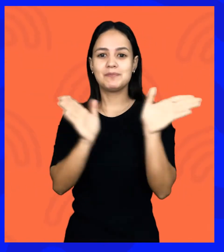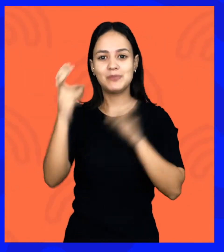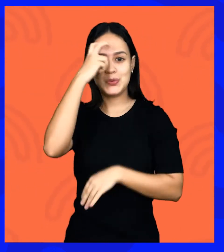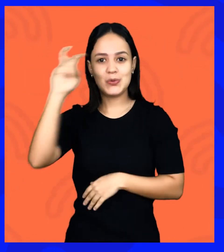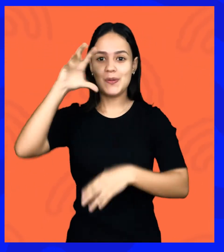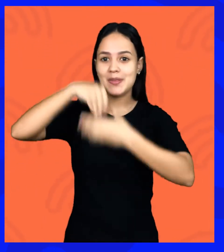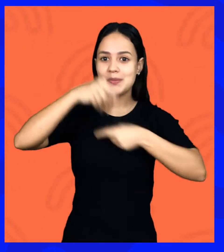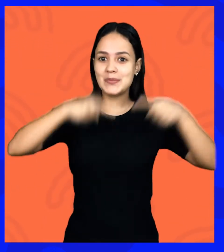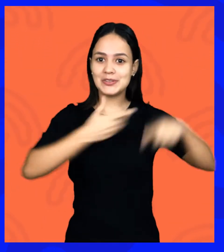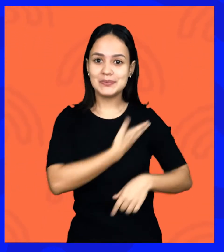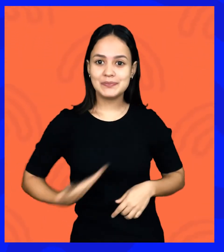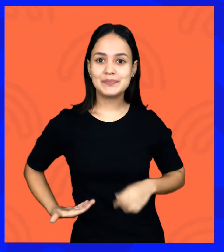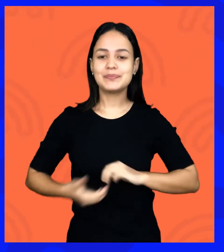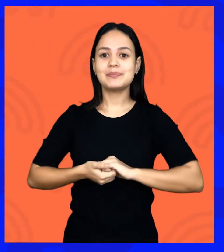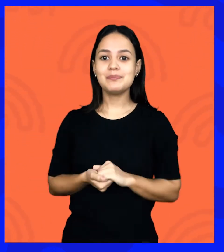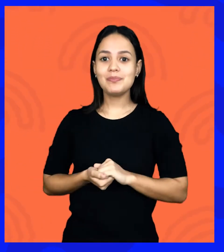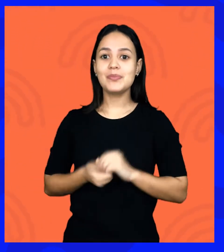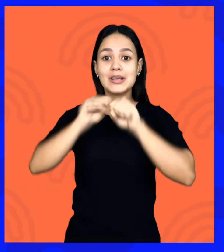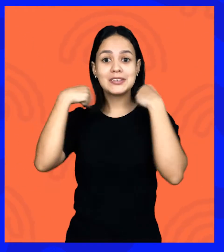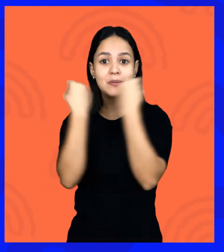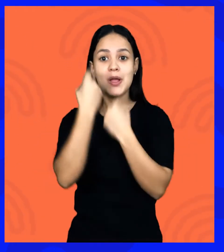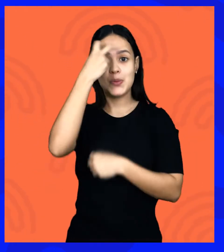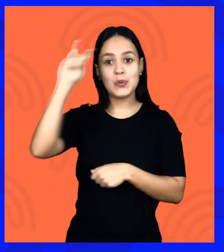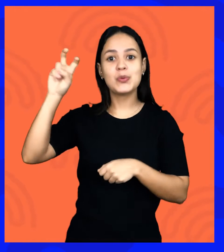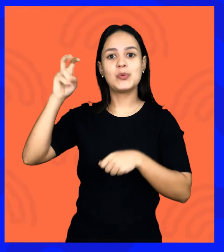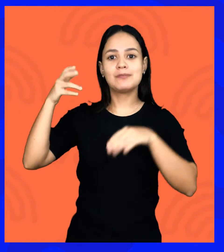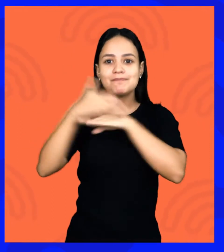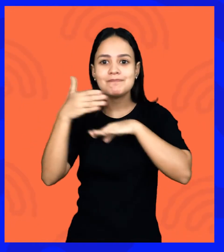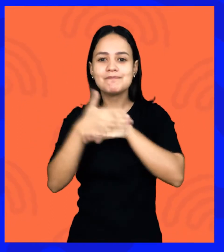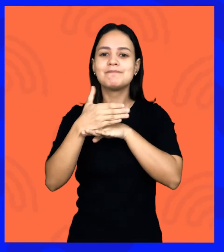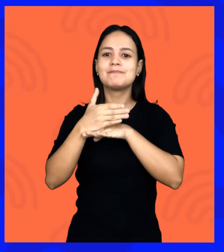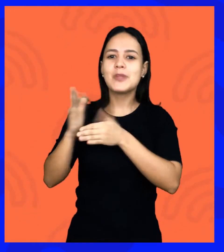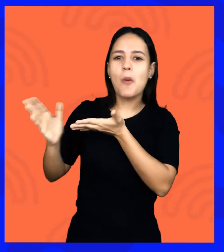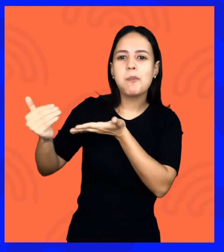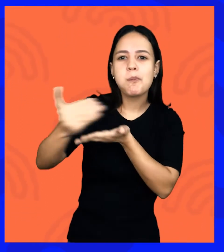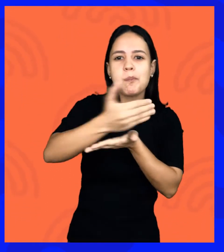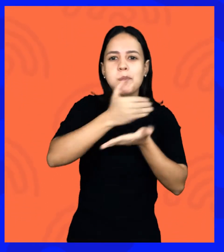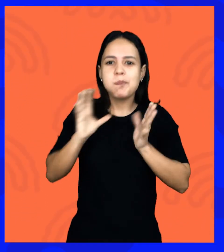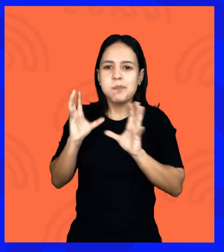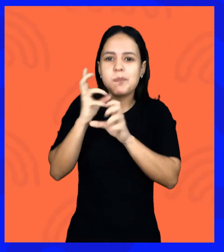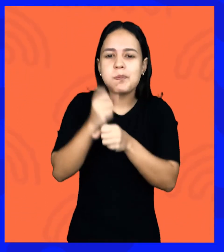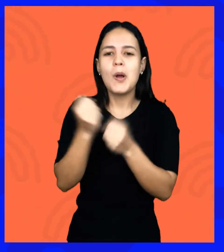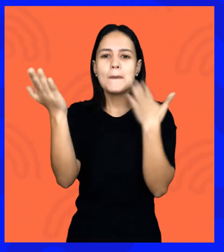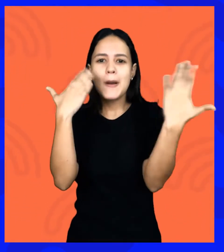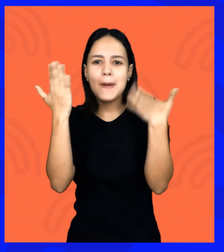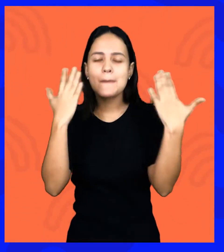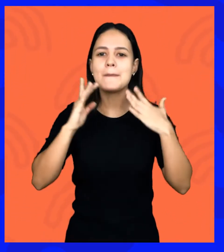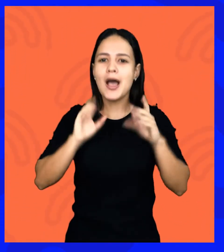acessibilidade cultural em nossas políticas. O Seminário Cultura do Acesso traduz um pouco desse acumulado de discussões e de esforços que